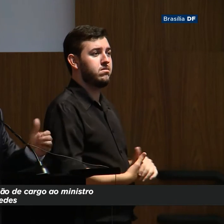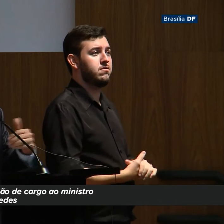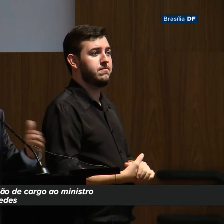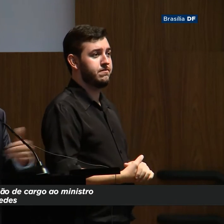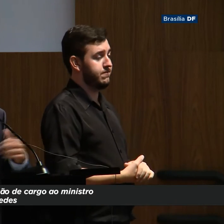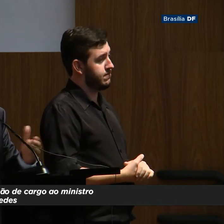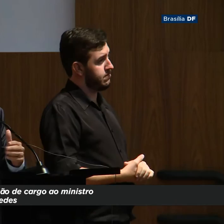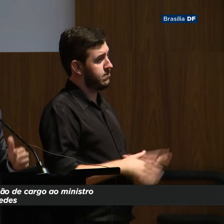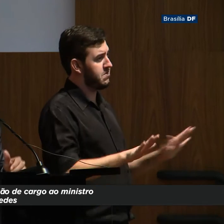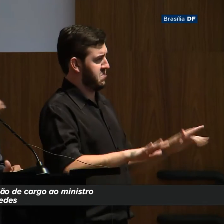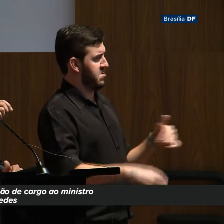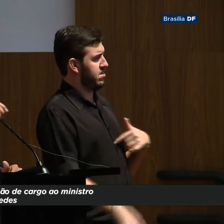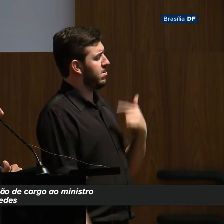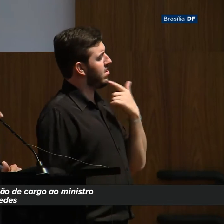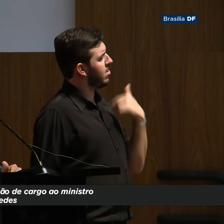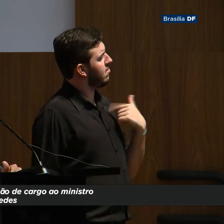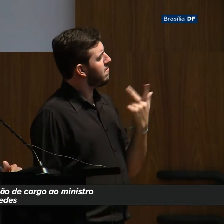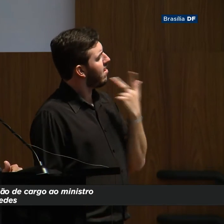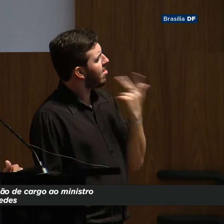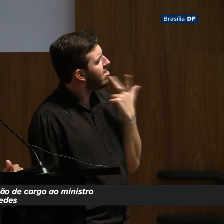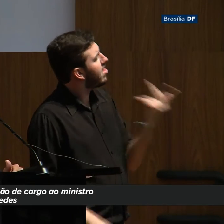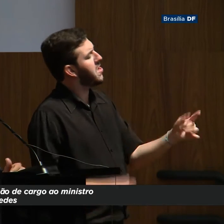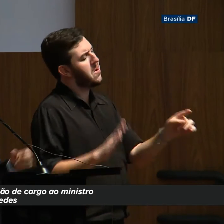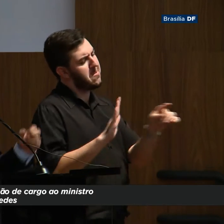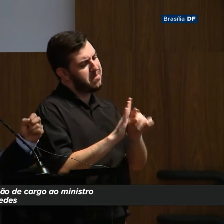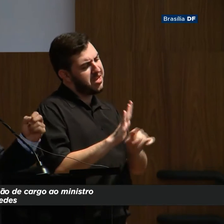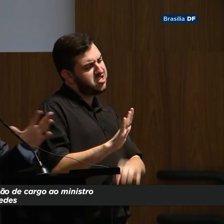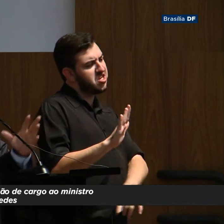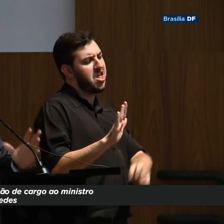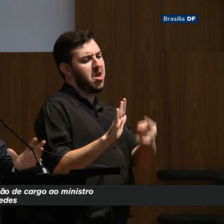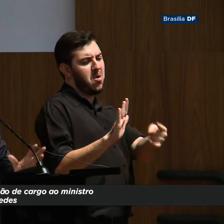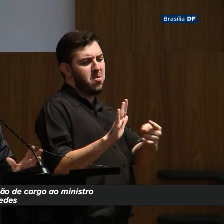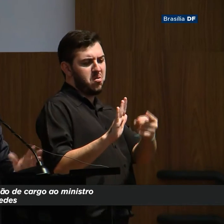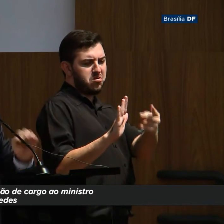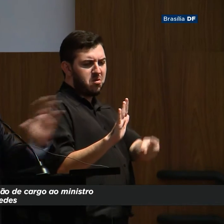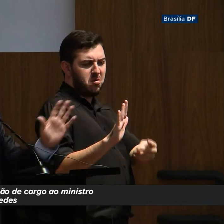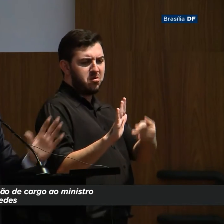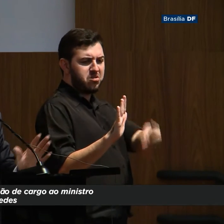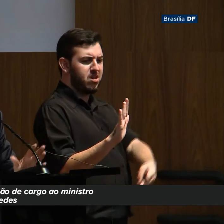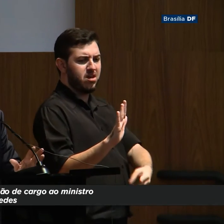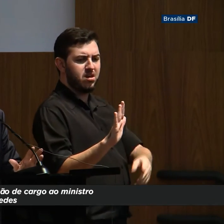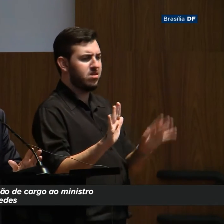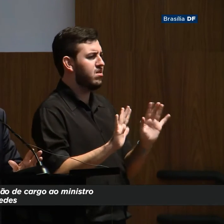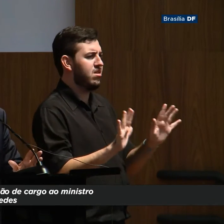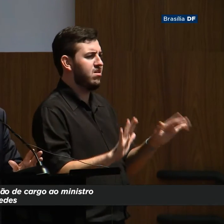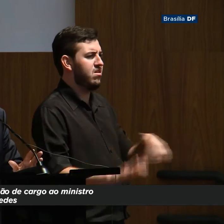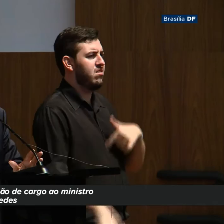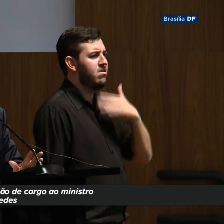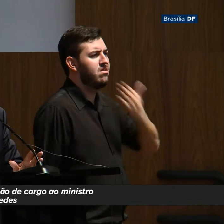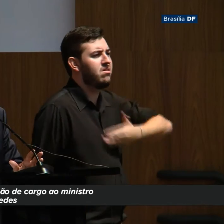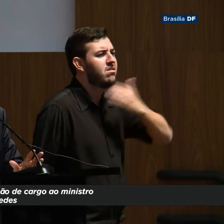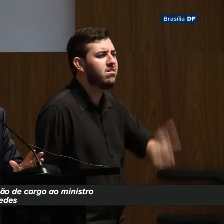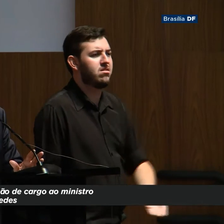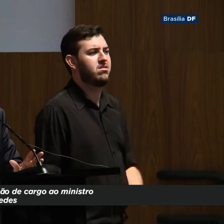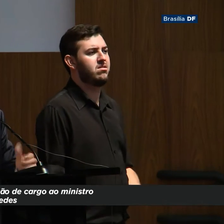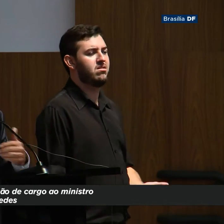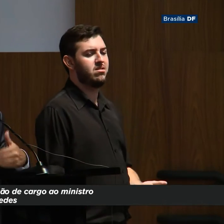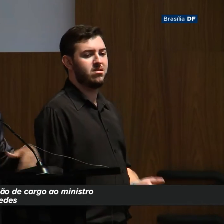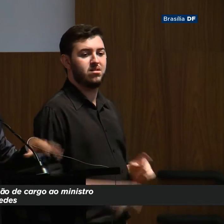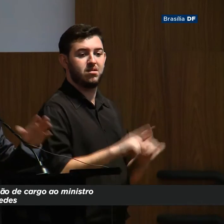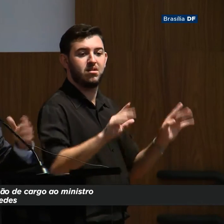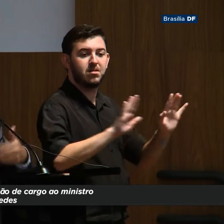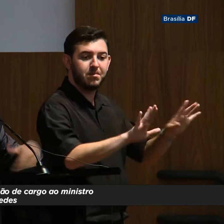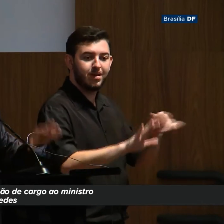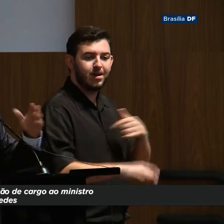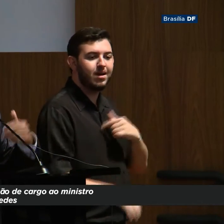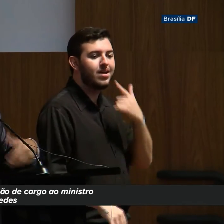E não adianta eu sair falando medida 1, medida 2, medida 3. Tem uma enxurrada de medidas que vem por aí que não vai faltar notícia. Os primeiros